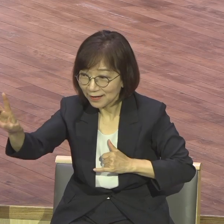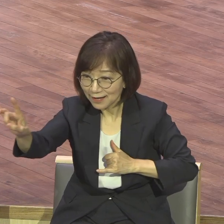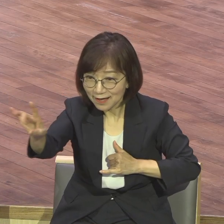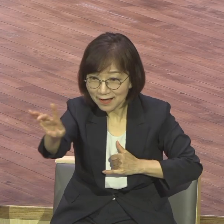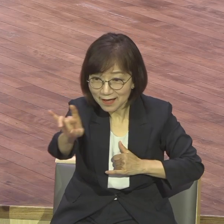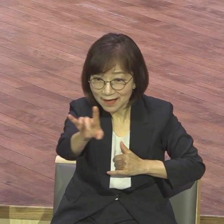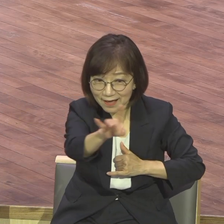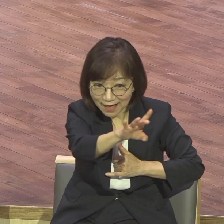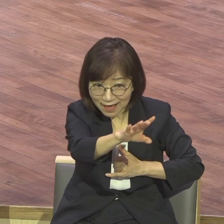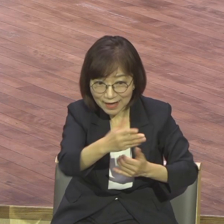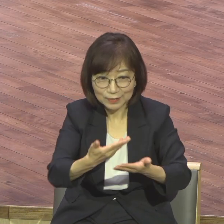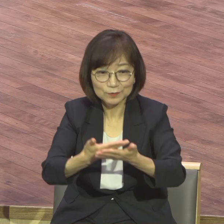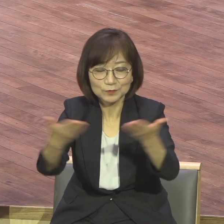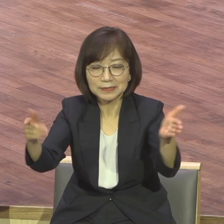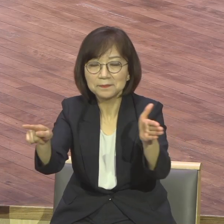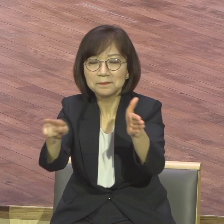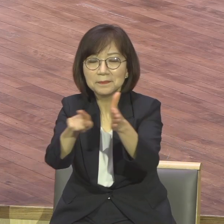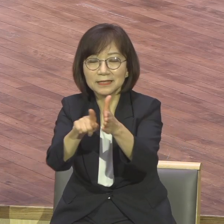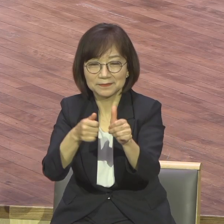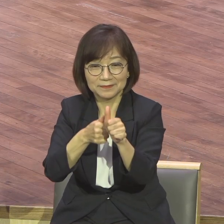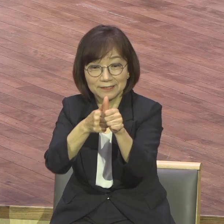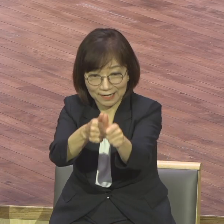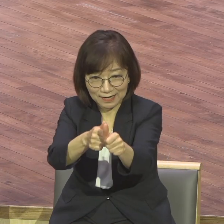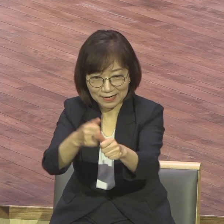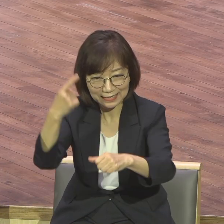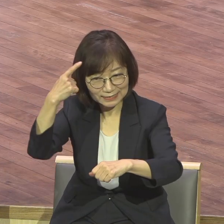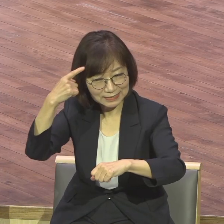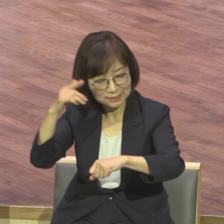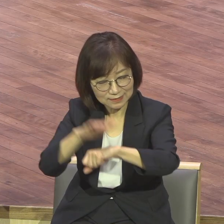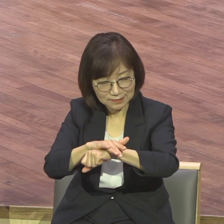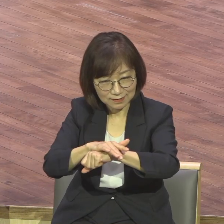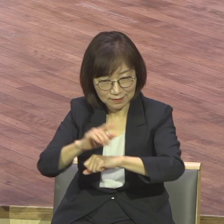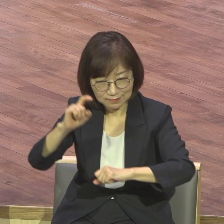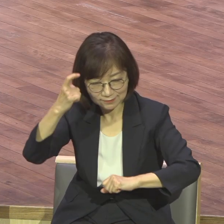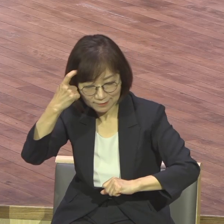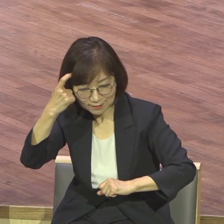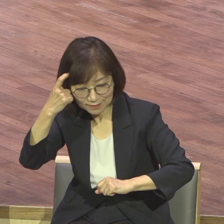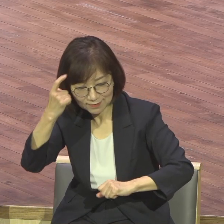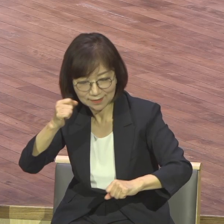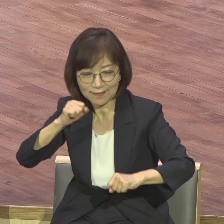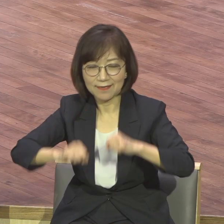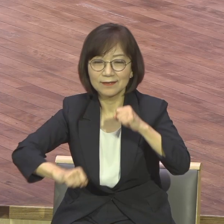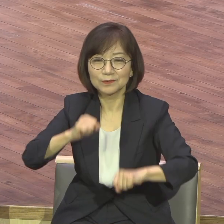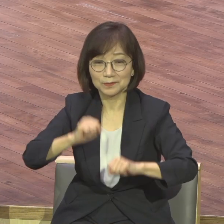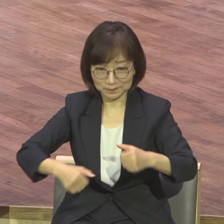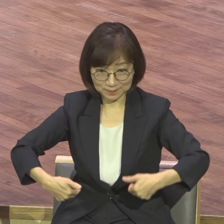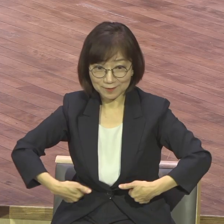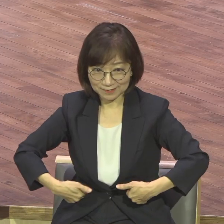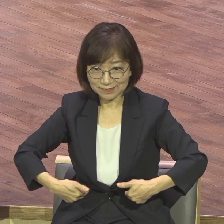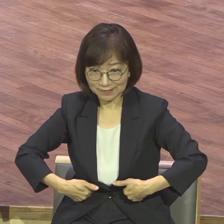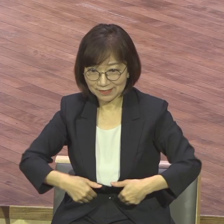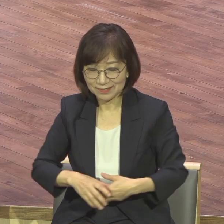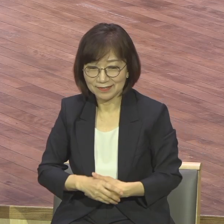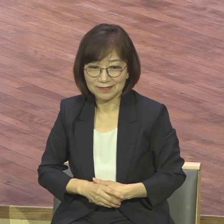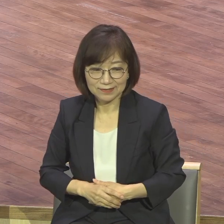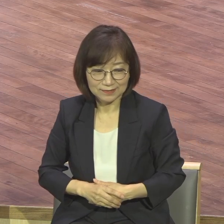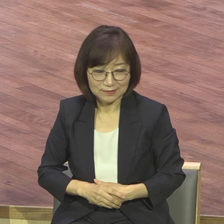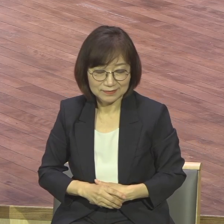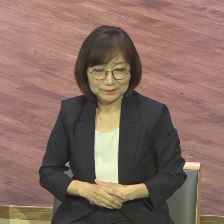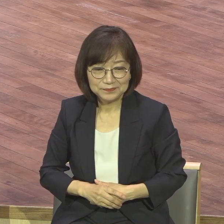지혜롭게 생각하고 지혜롭게 행동하는 것이고 이렇게 행동을 할 때에